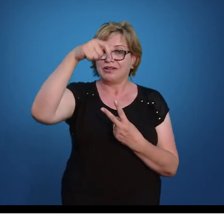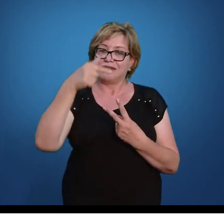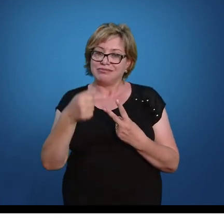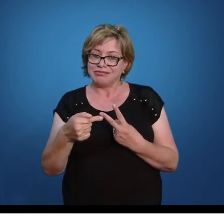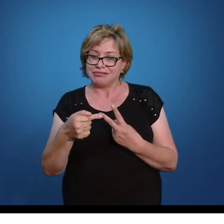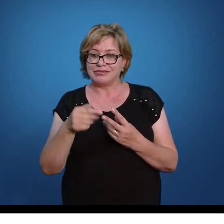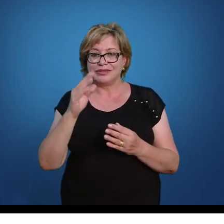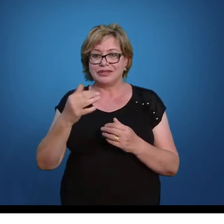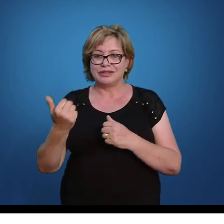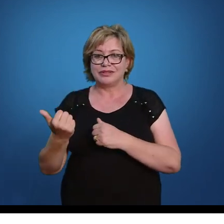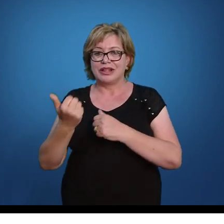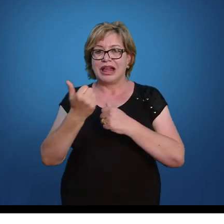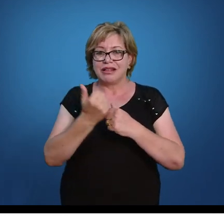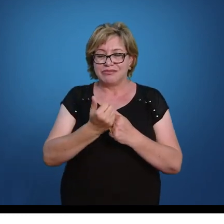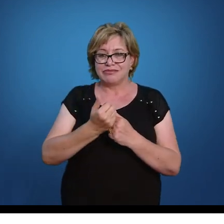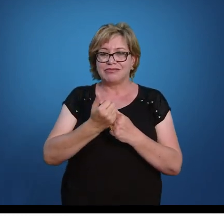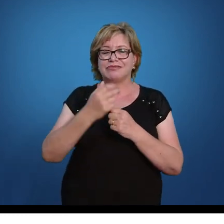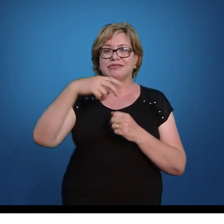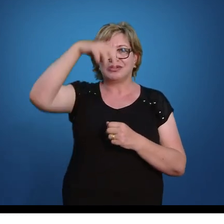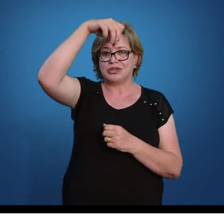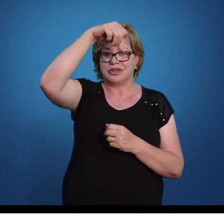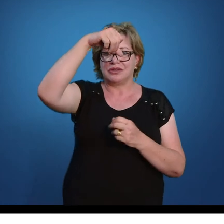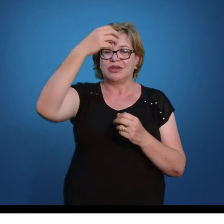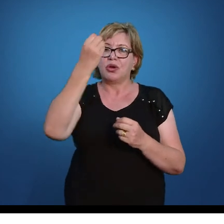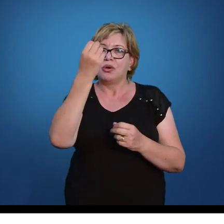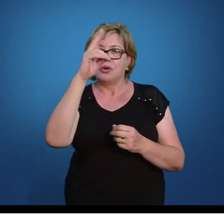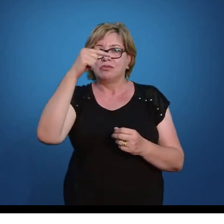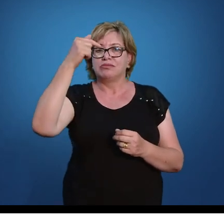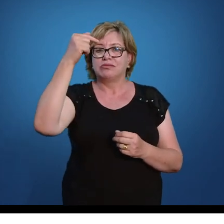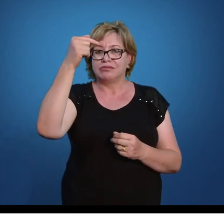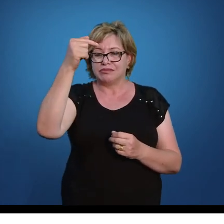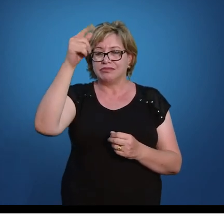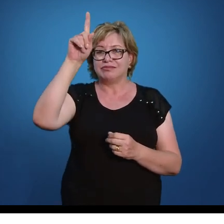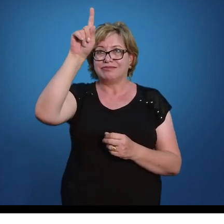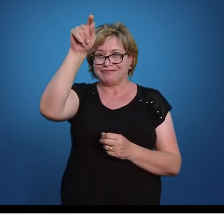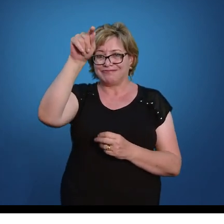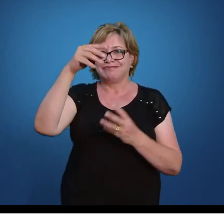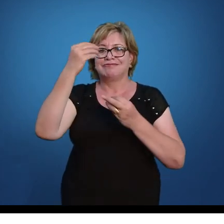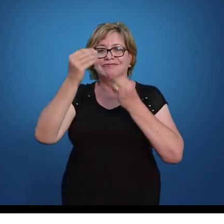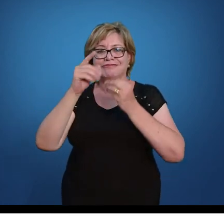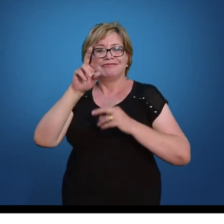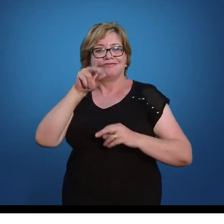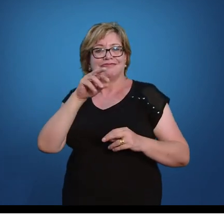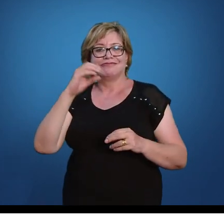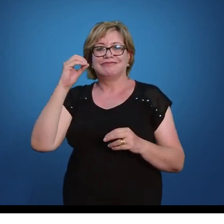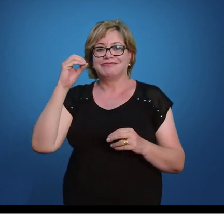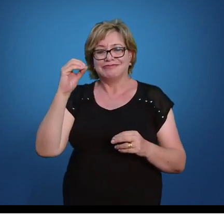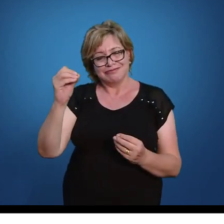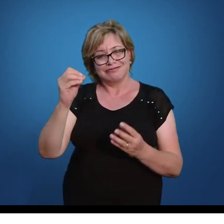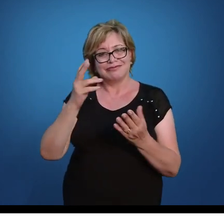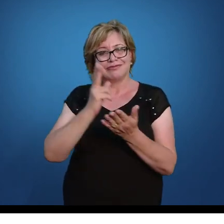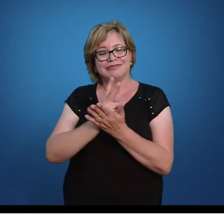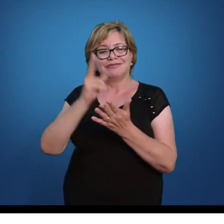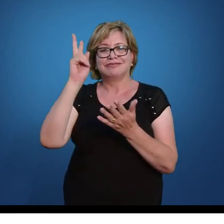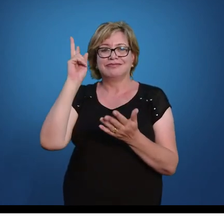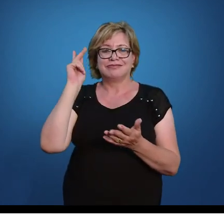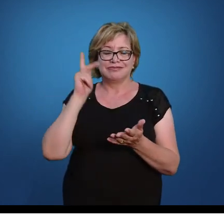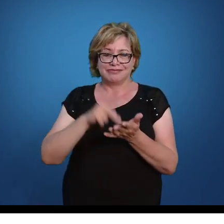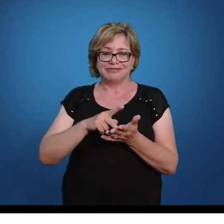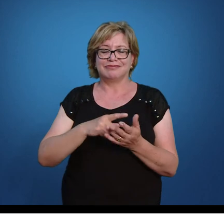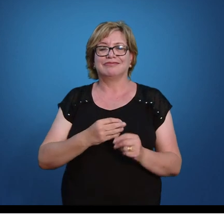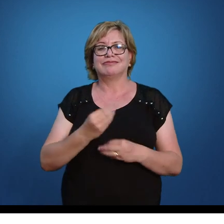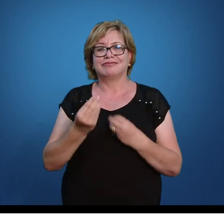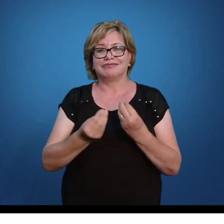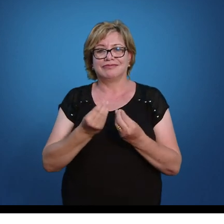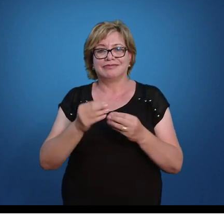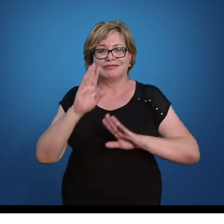que substituindo o 9 ou o 7 no lugar do x a expressão vai tornar ela verdadeira. Em